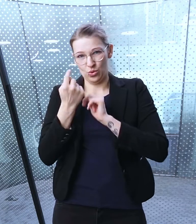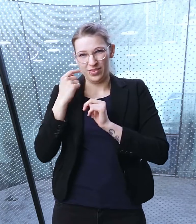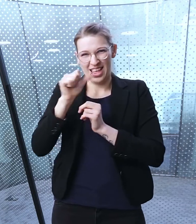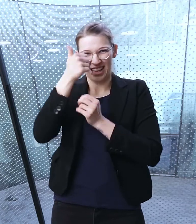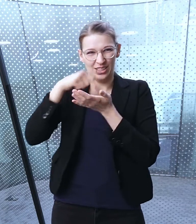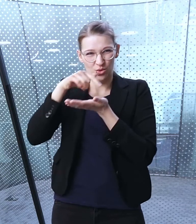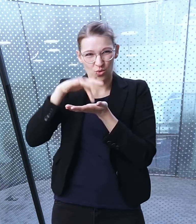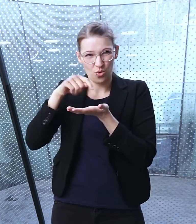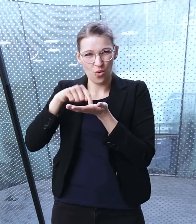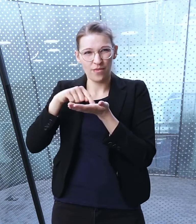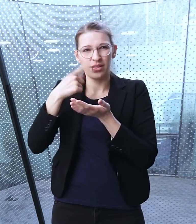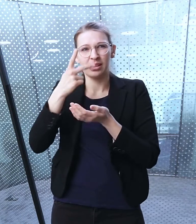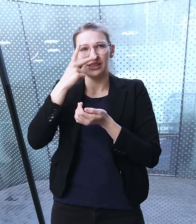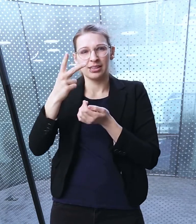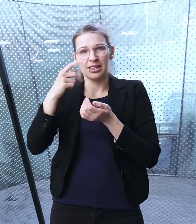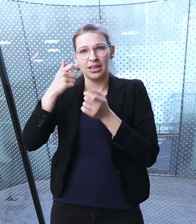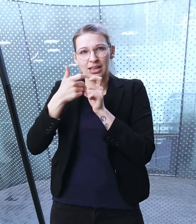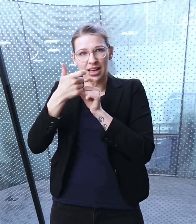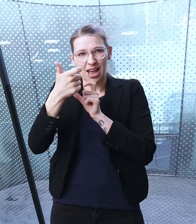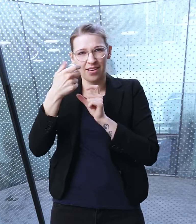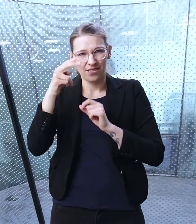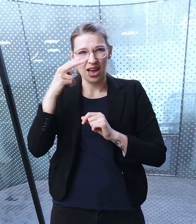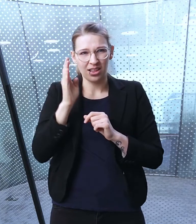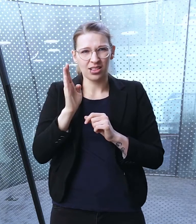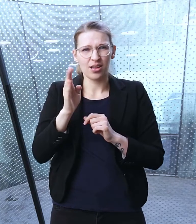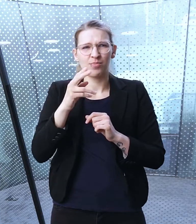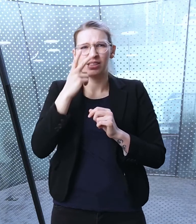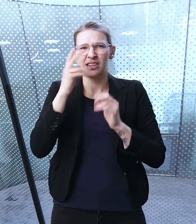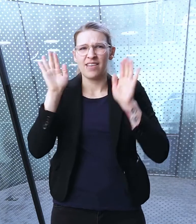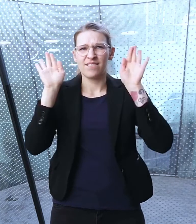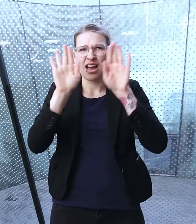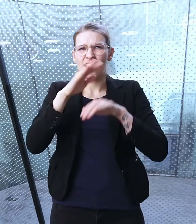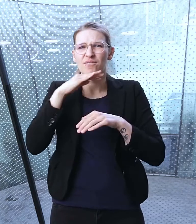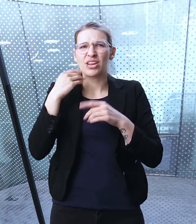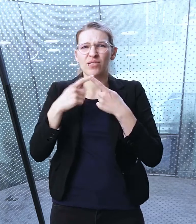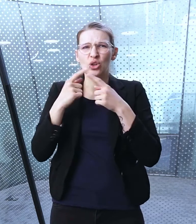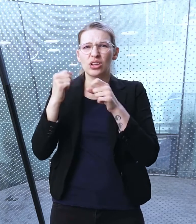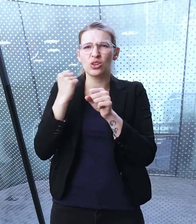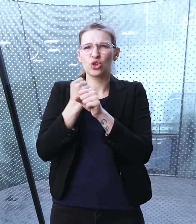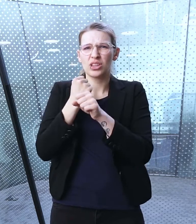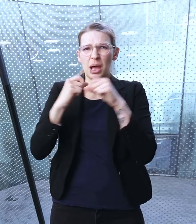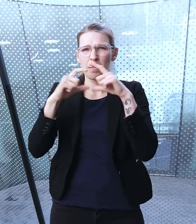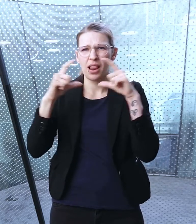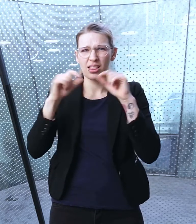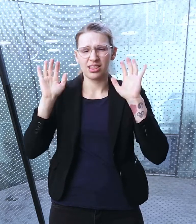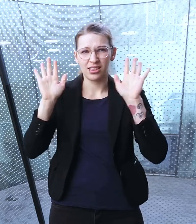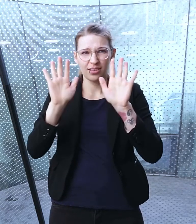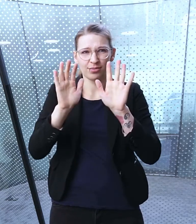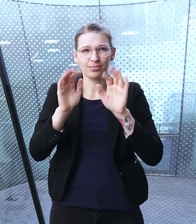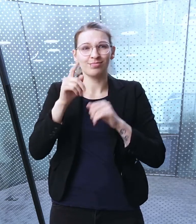Gehen Sie nun wieder zurück in den ersten Innenhof und weiter den Gang hinunter. An den Wänden befinden sich